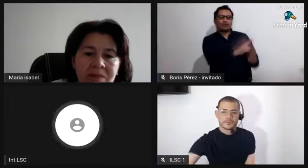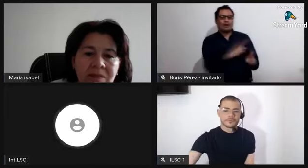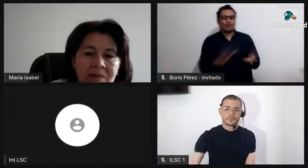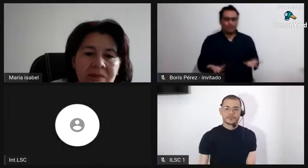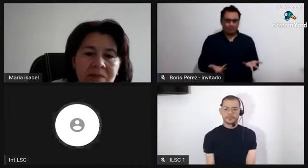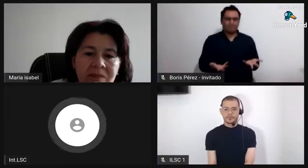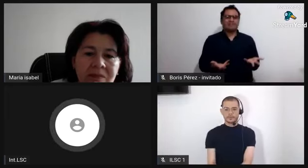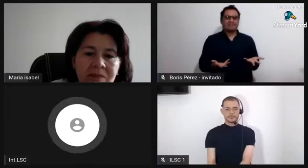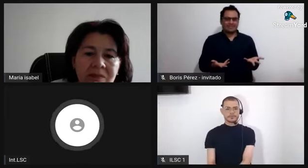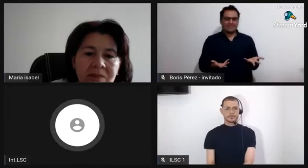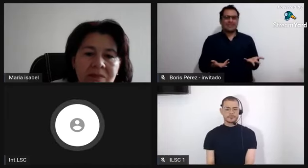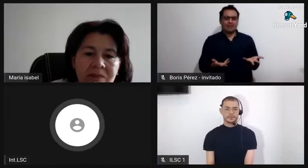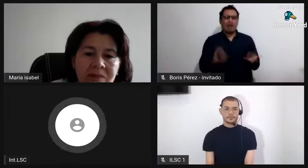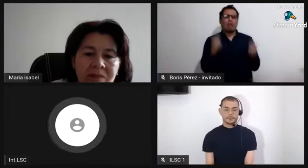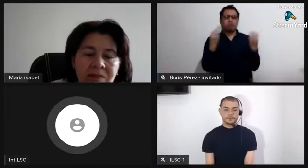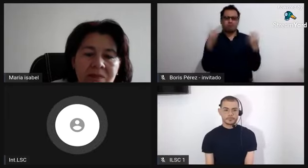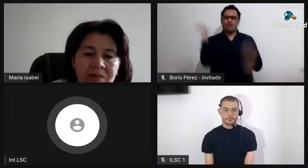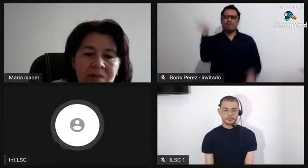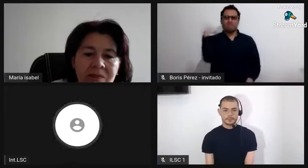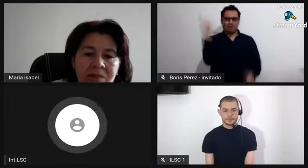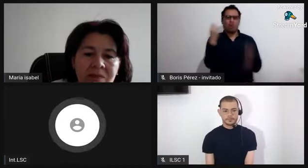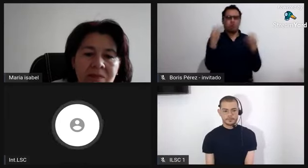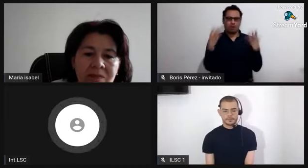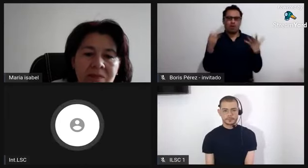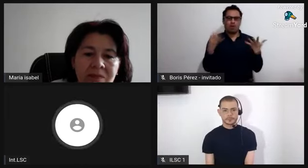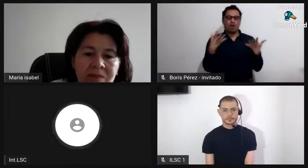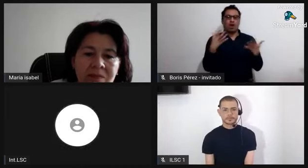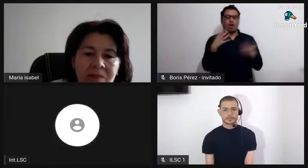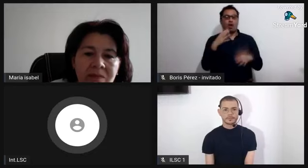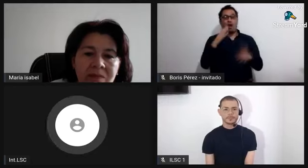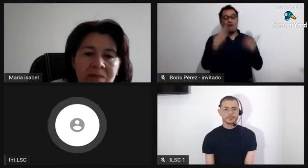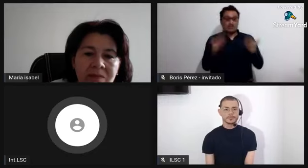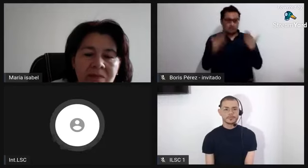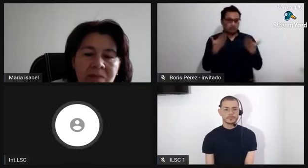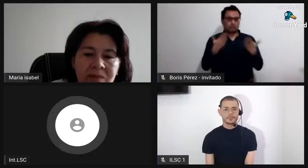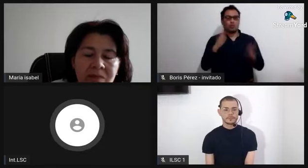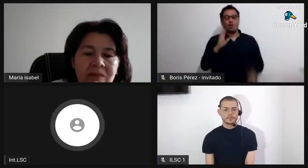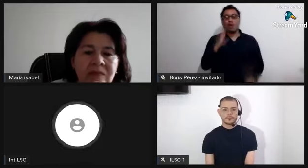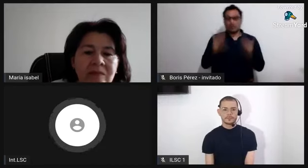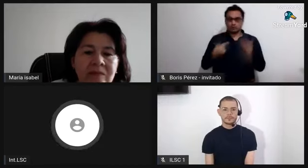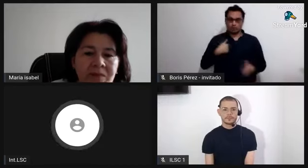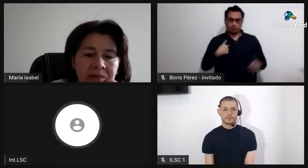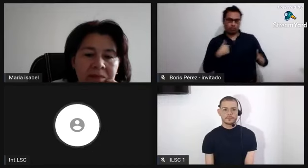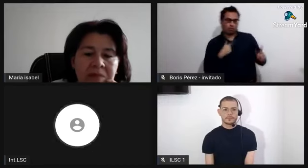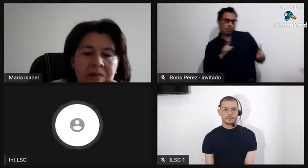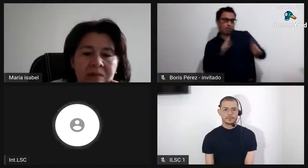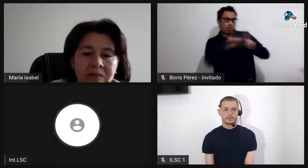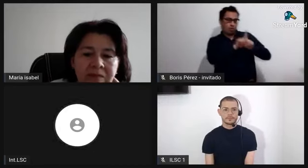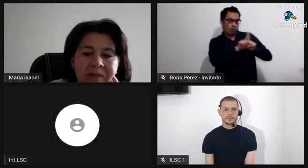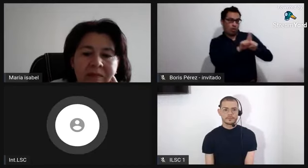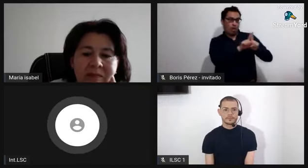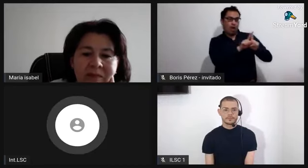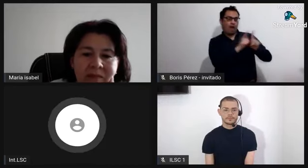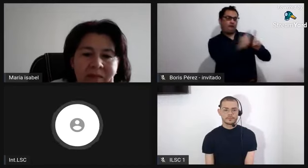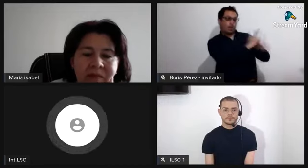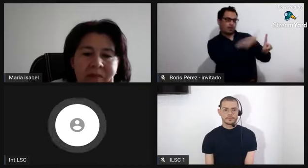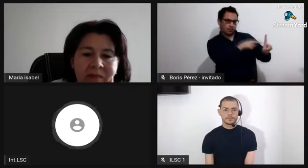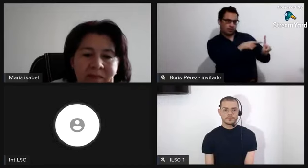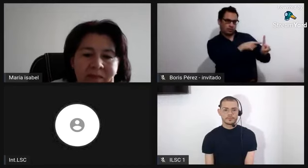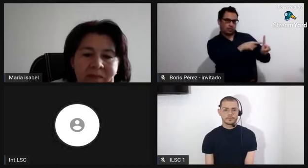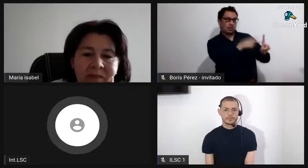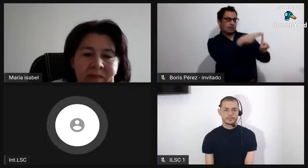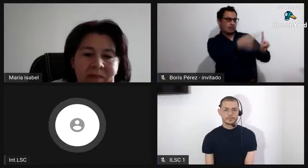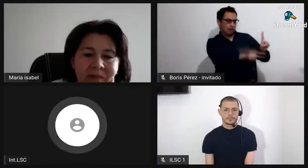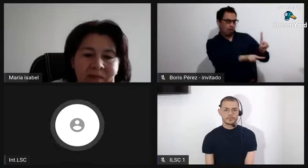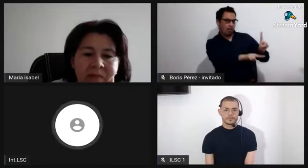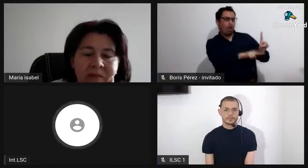procesos en los cuales se veía violaciones y estas esclavas también tenían hijos de sus amos.